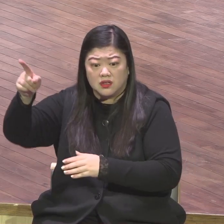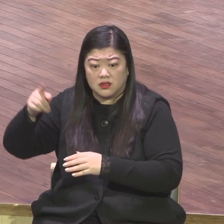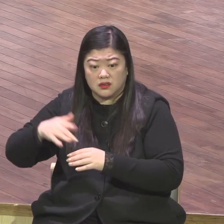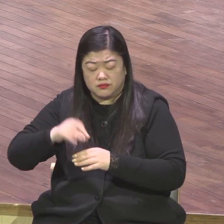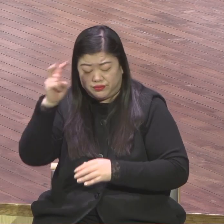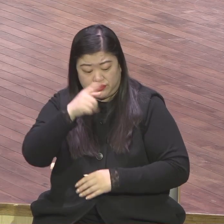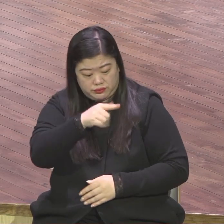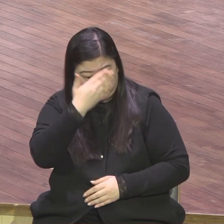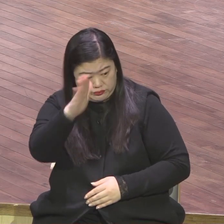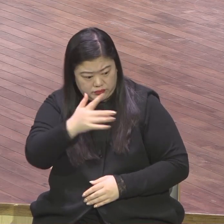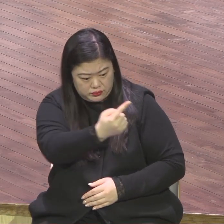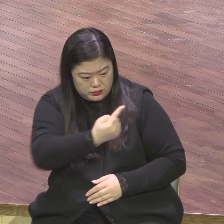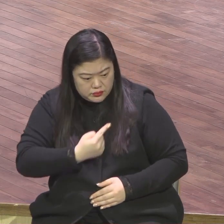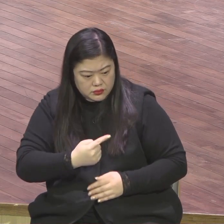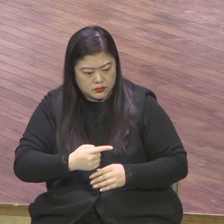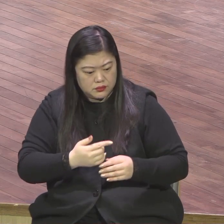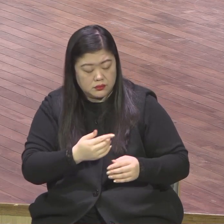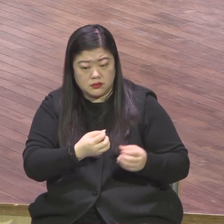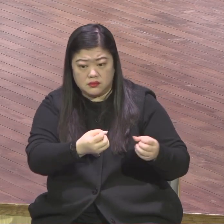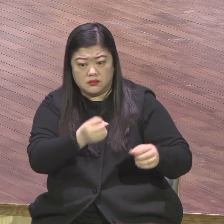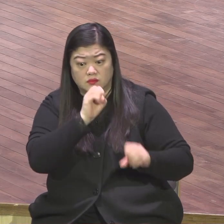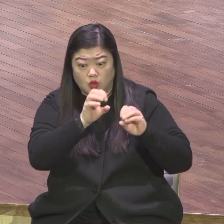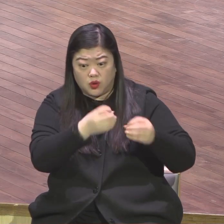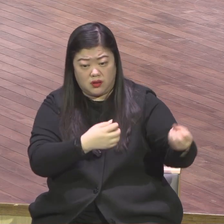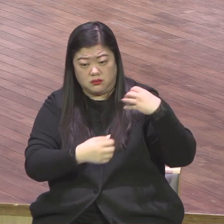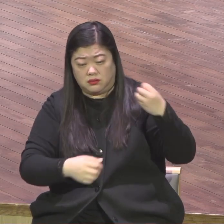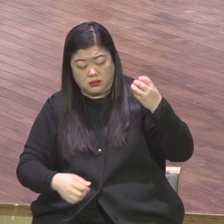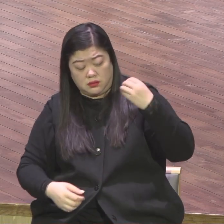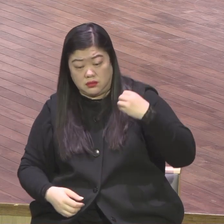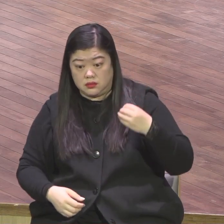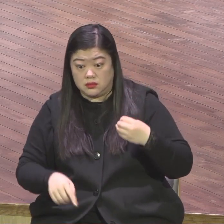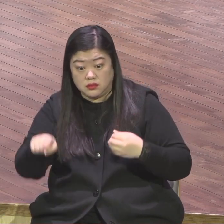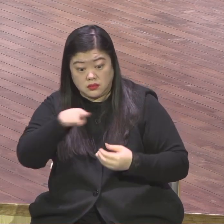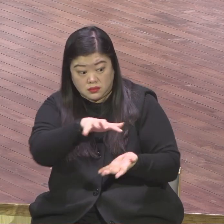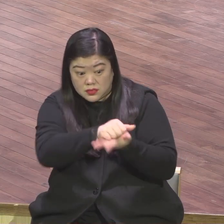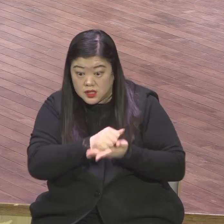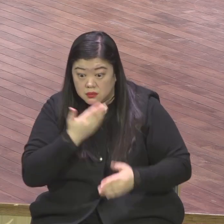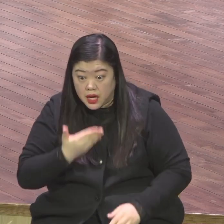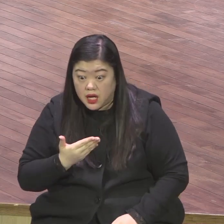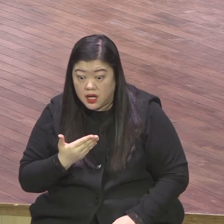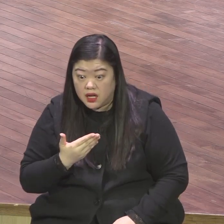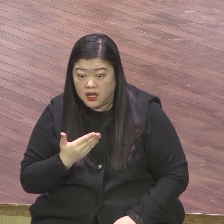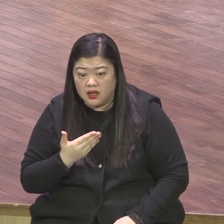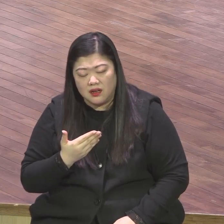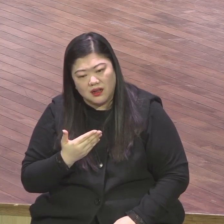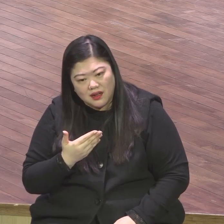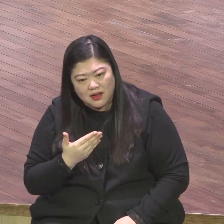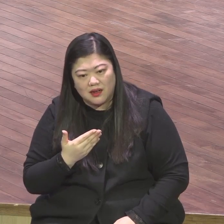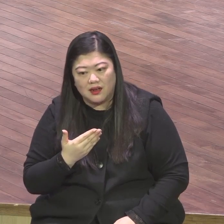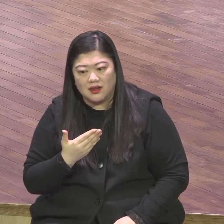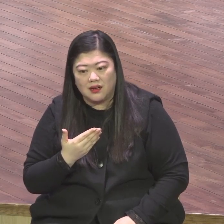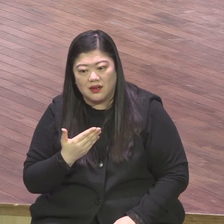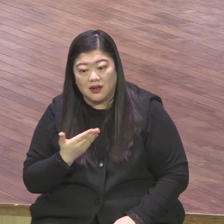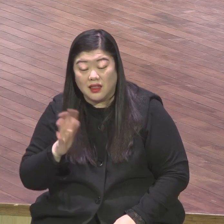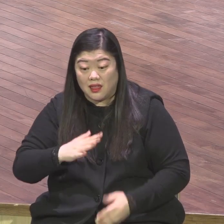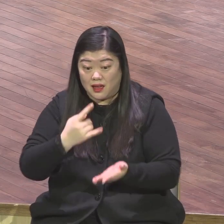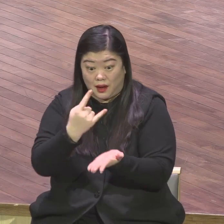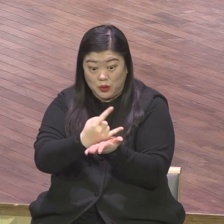그런데 암호스는 하나님의 선지자로 불어있음을 받은 적시 이게